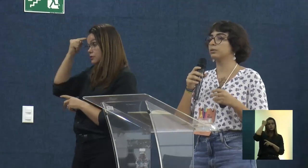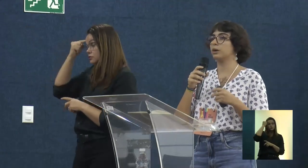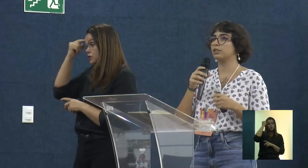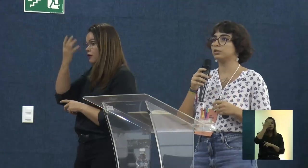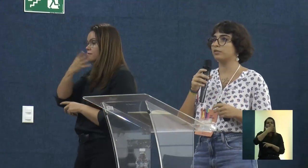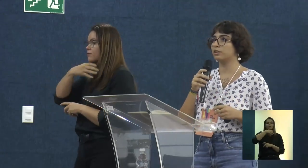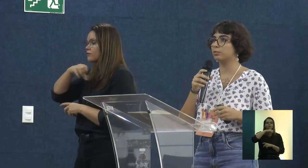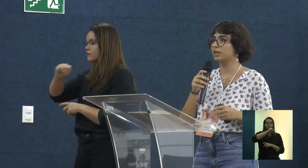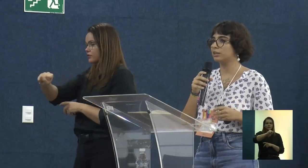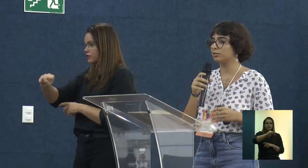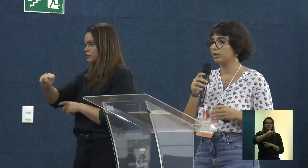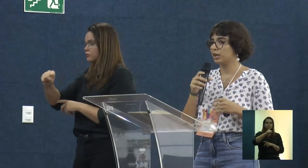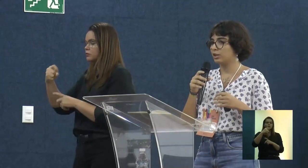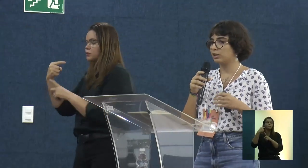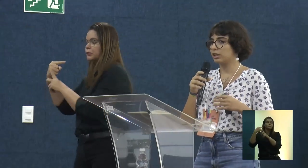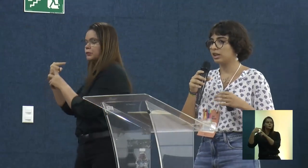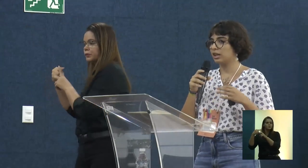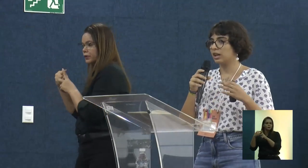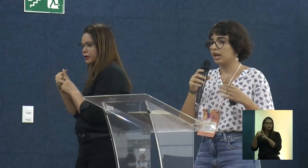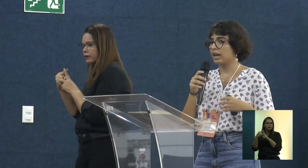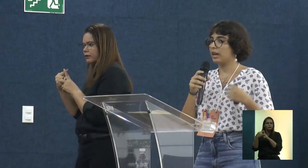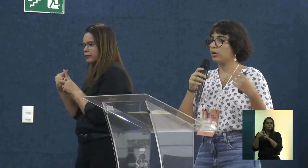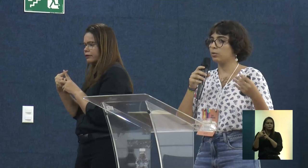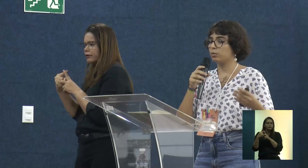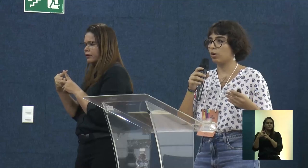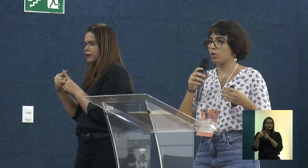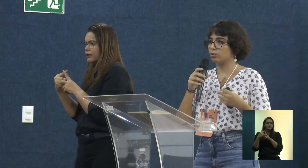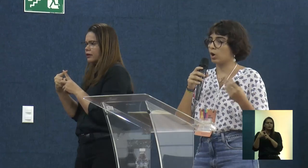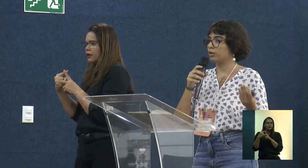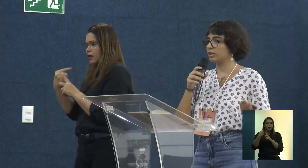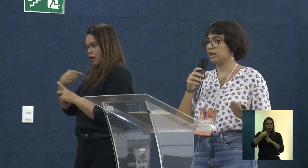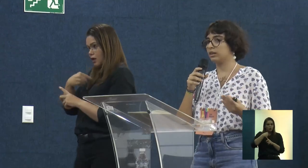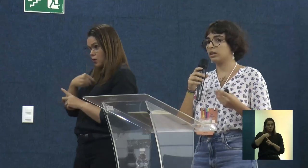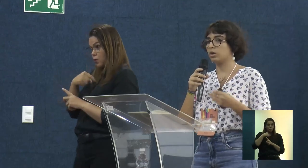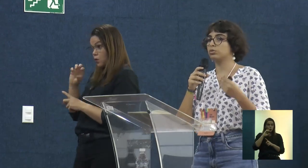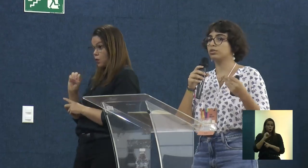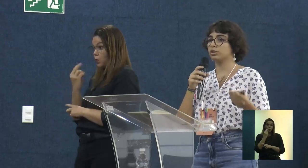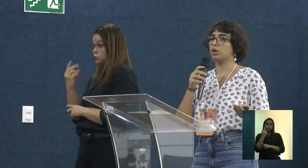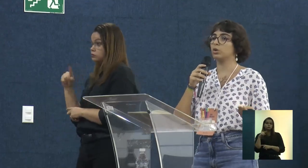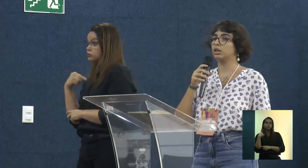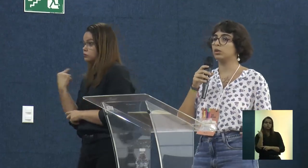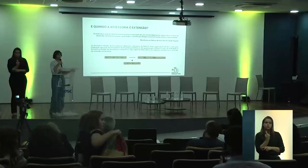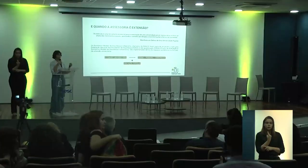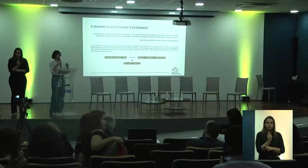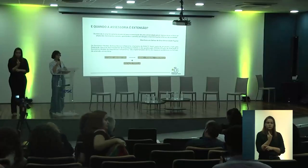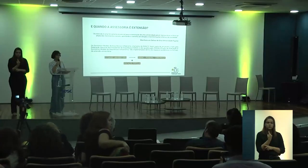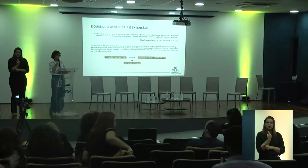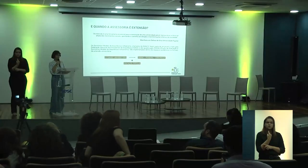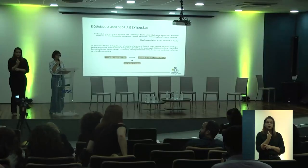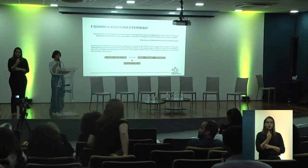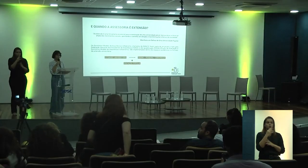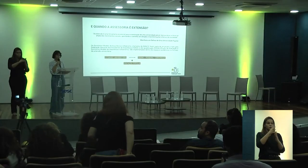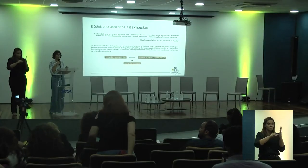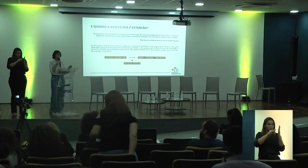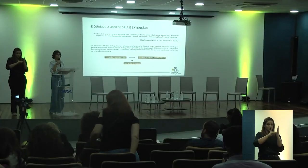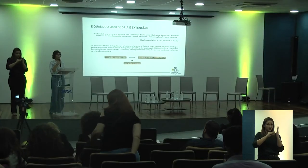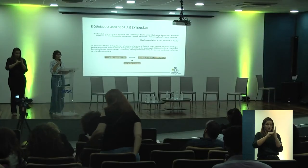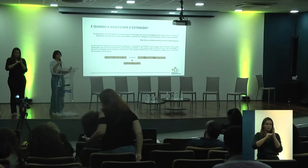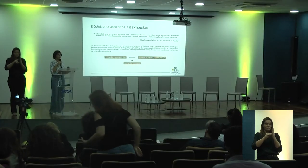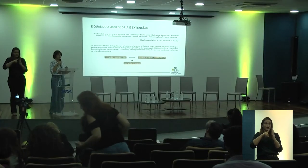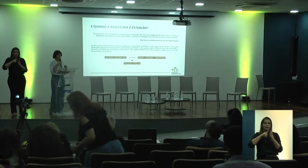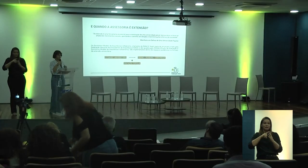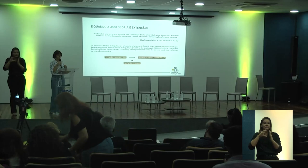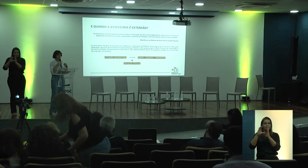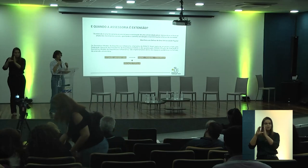Freire, quando a gente vai falar sobre isso, de que eu ou nós, enquanto escritório modelo, quando estamos dentro de alguma